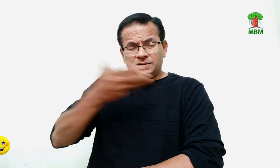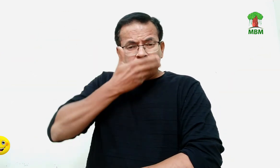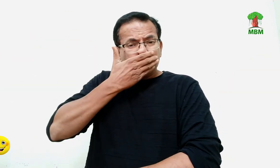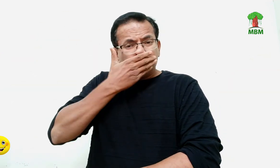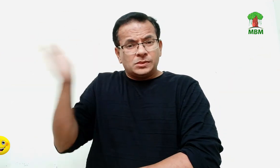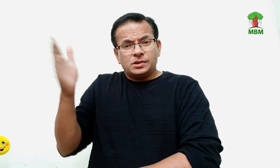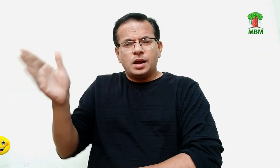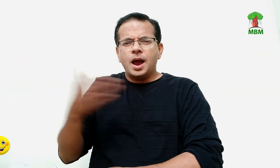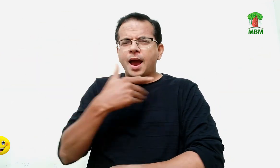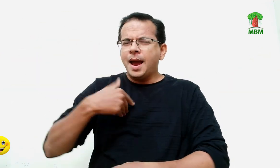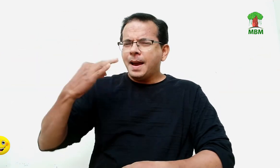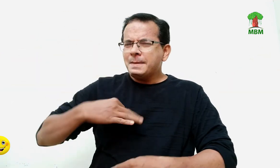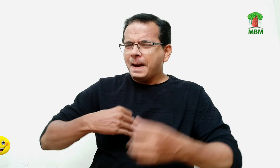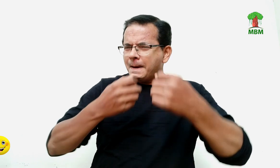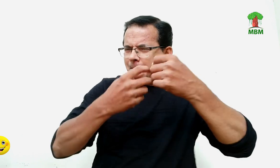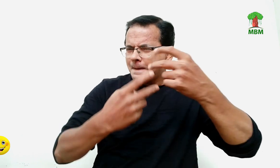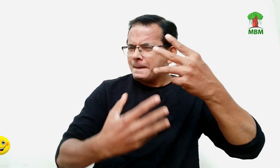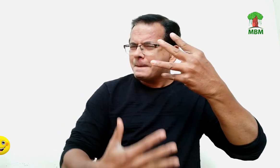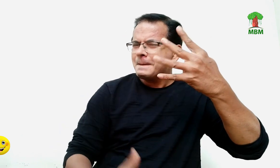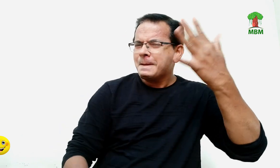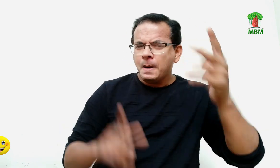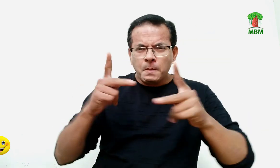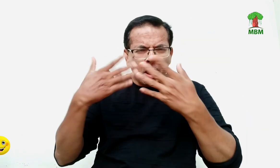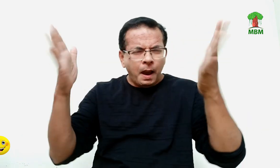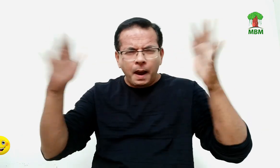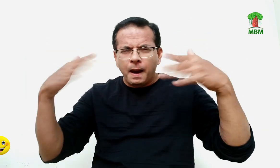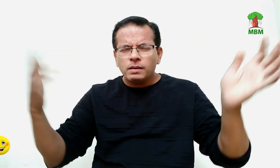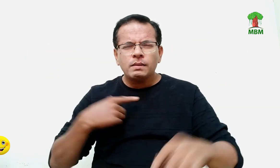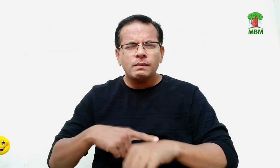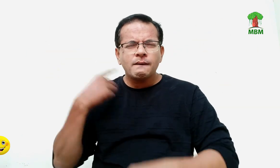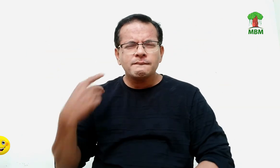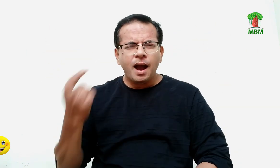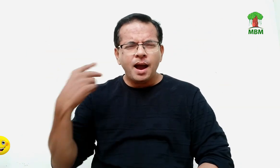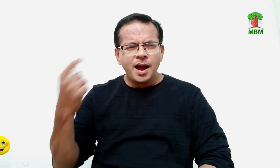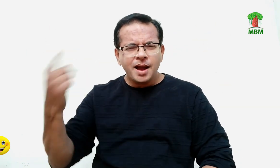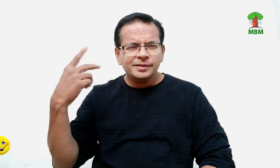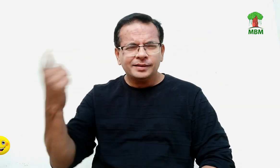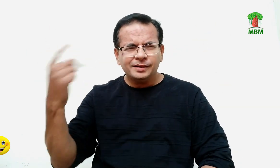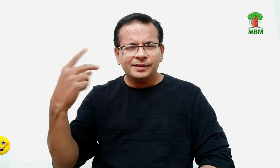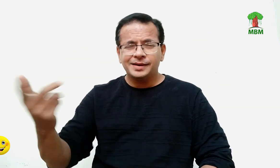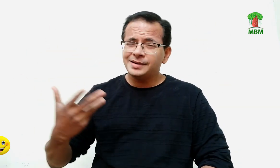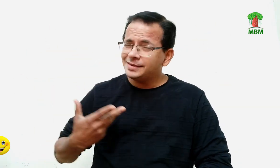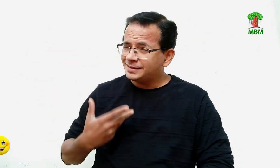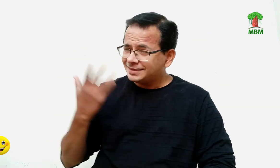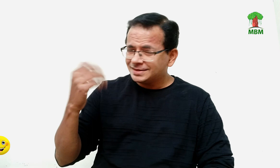बहुत विंती की लेकिन डायर्म में उतकी ना सुनी मैं उस बच्चे को लेकर बहा से कायर हो गई तरह यह तो बहुत